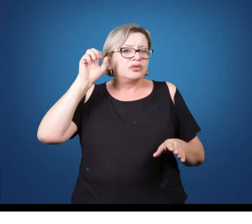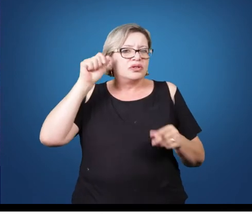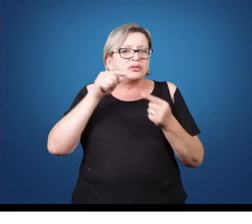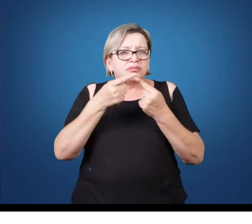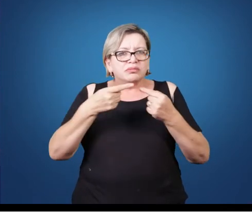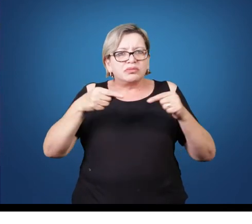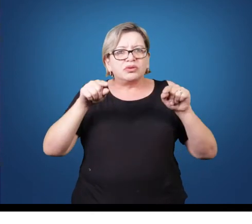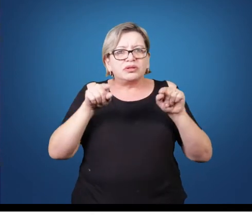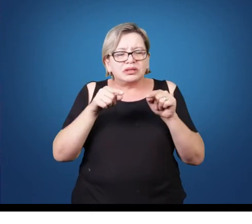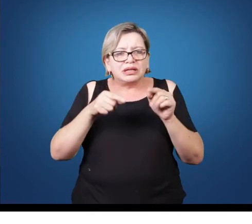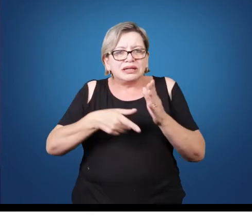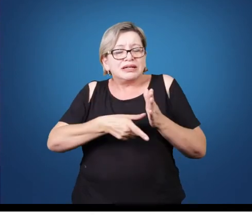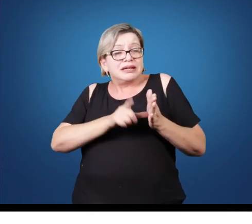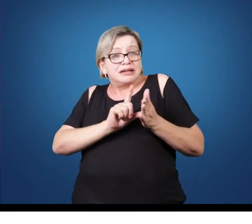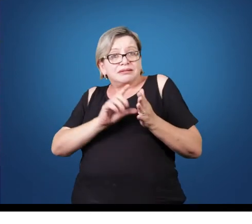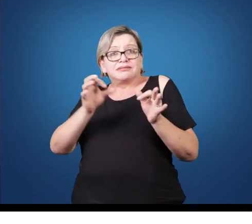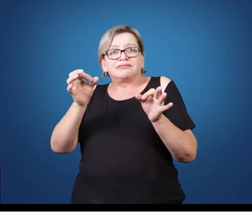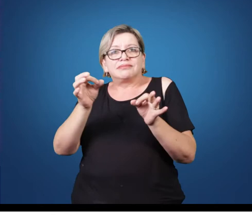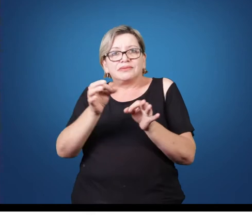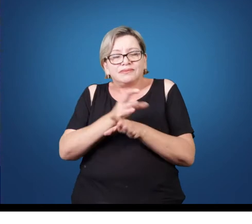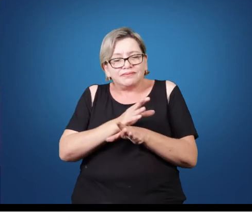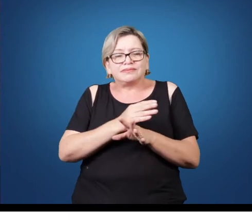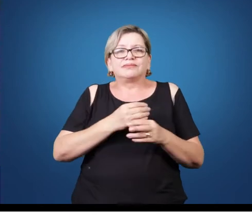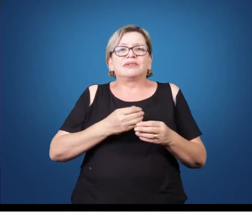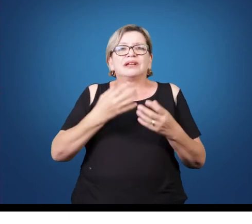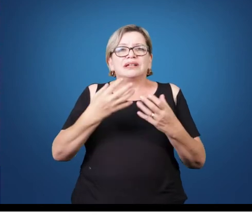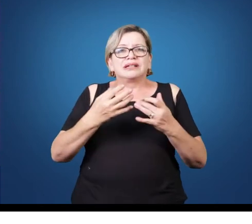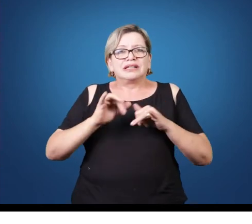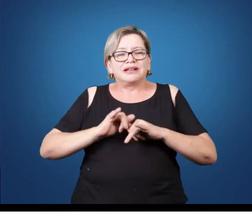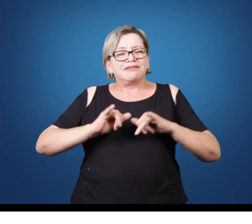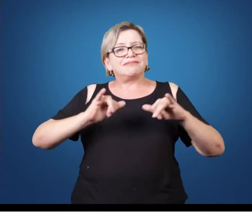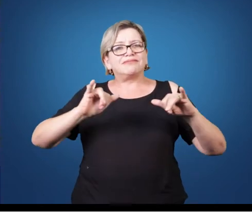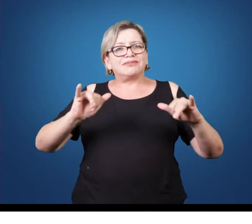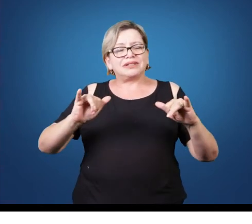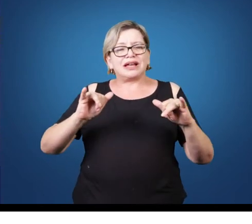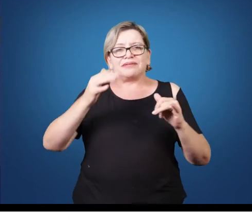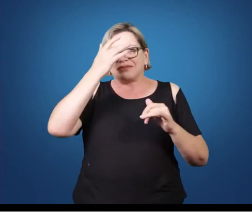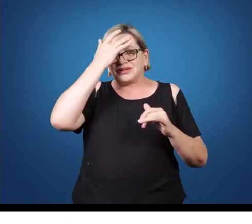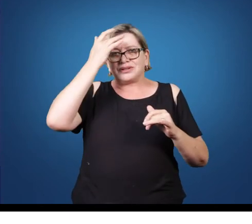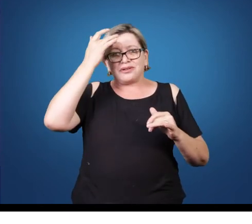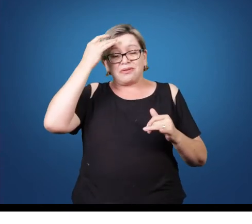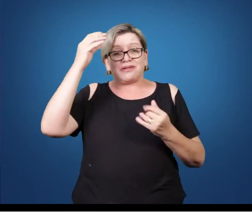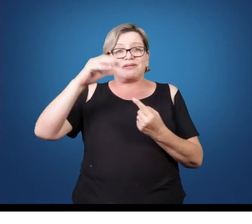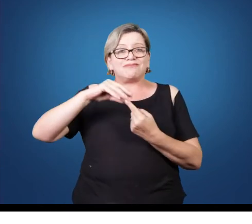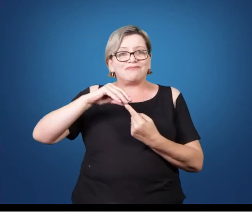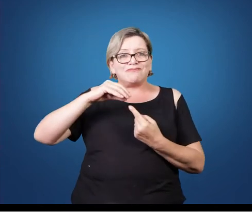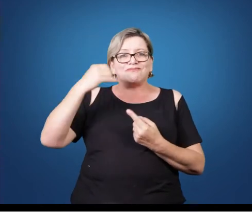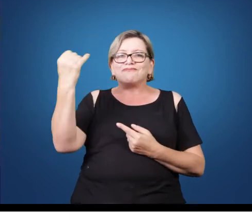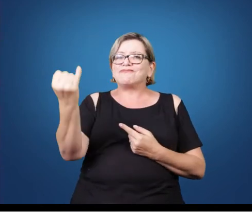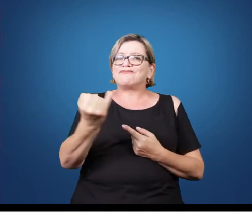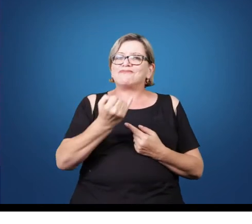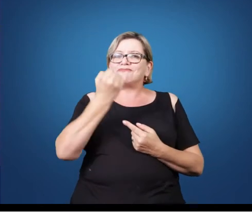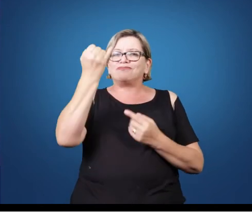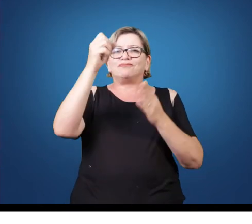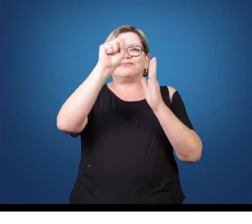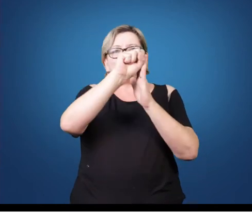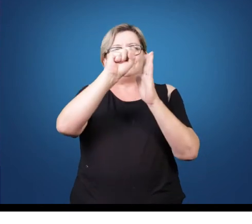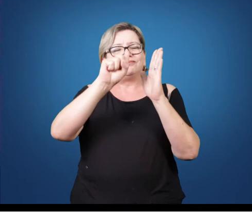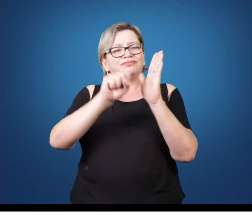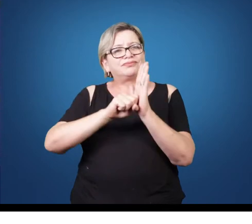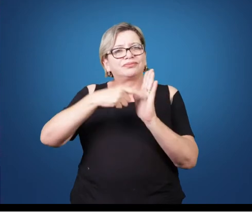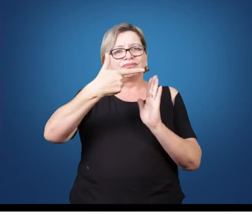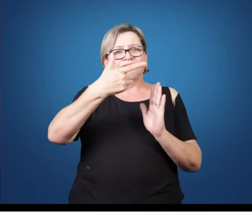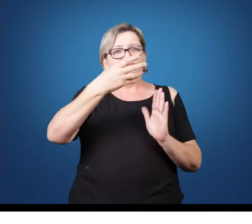gostaria de citar, antes de encerrar, compositores que eu considero notórios do século XX e que muito